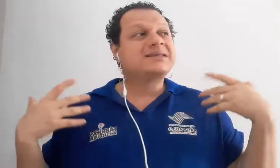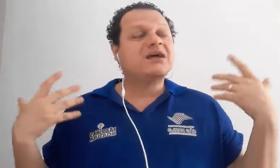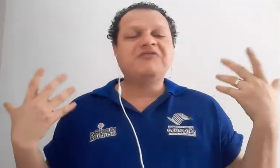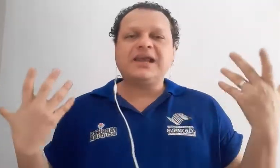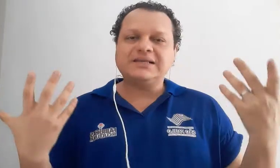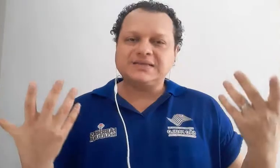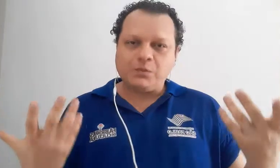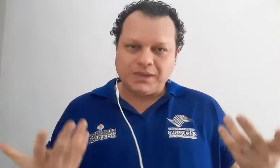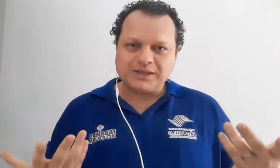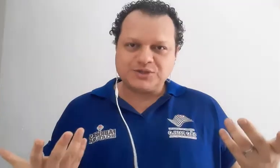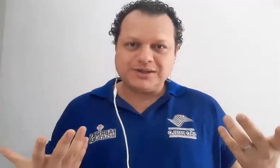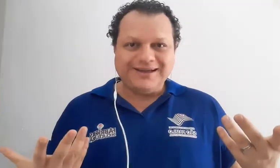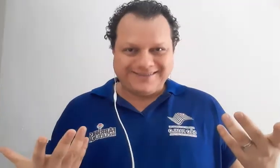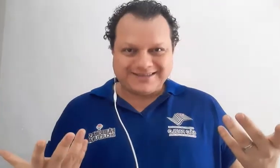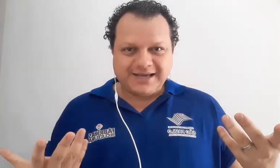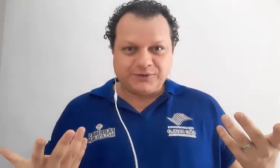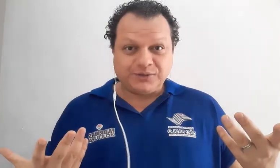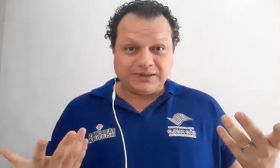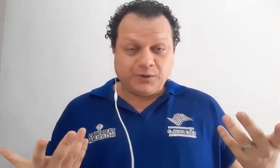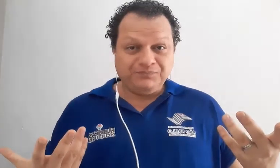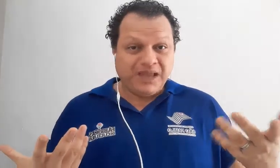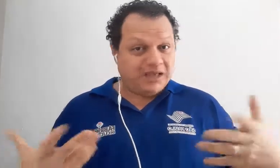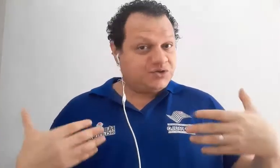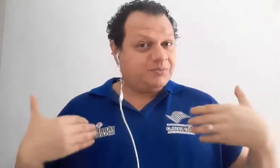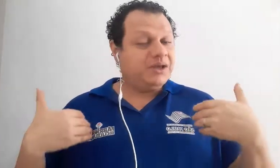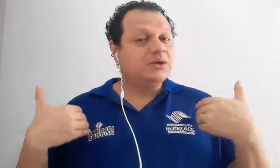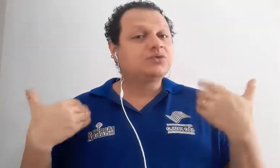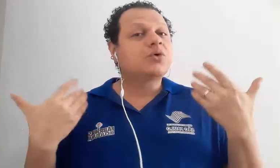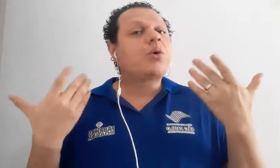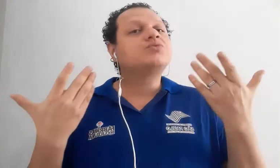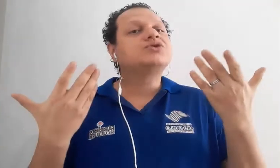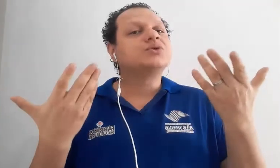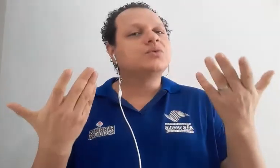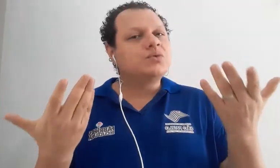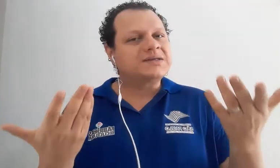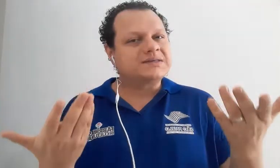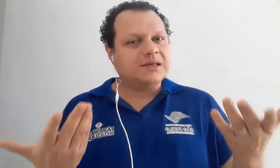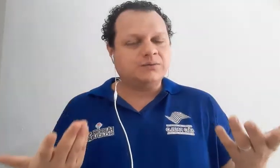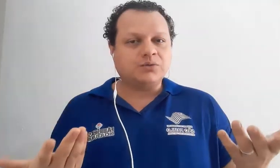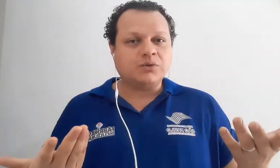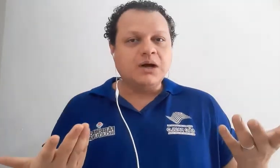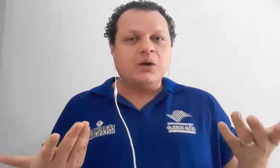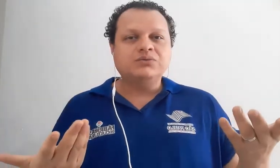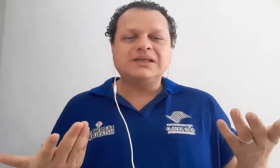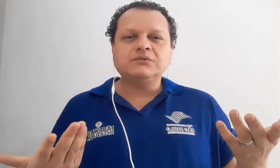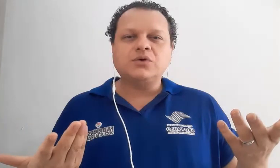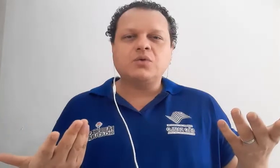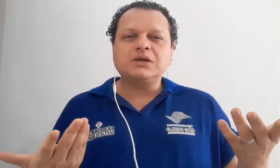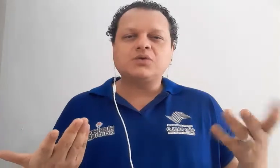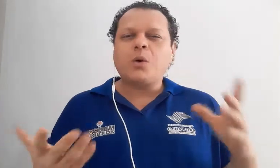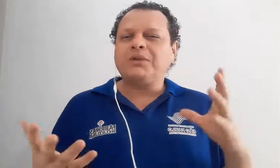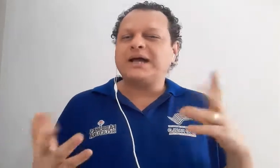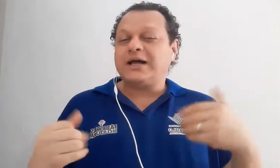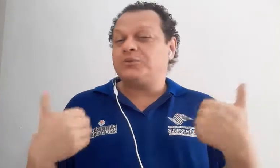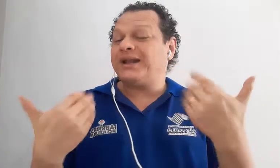referencialmente, tá certo? Então, este período continua sendo um tanto quanto complicado pela